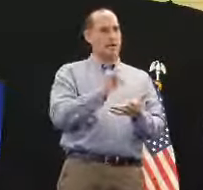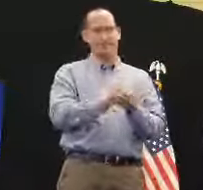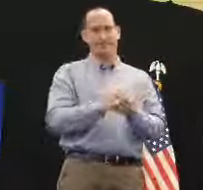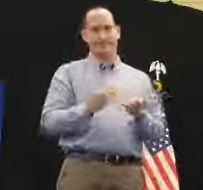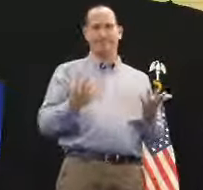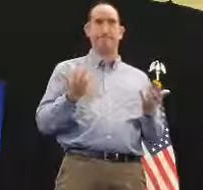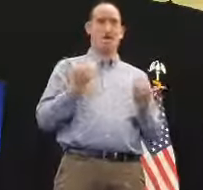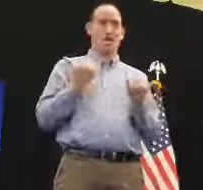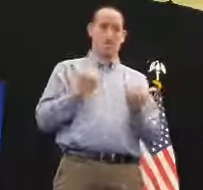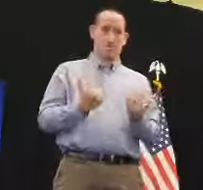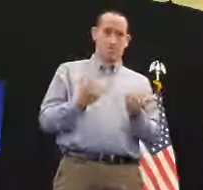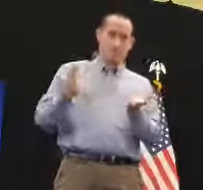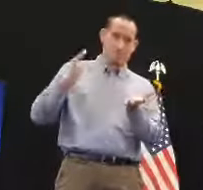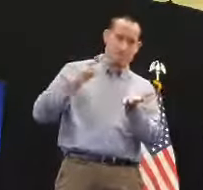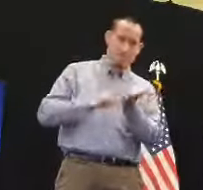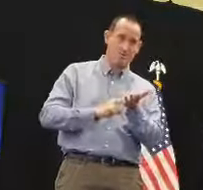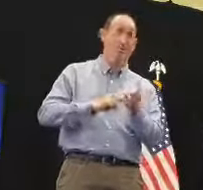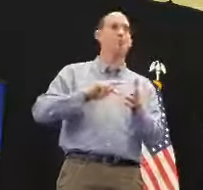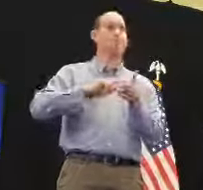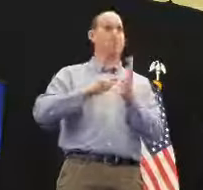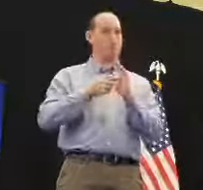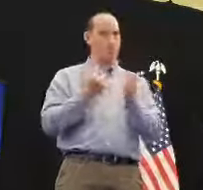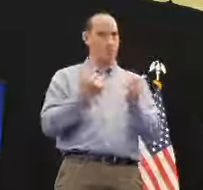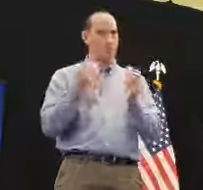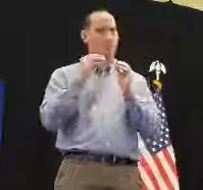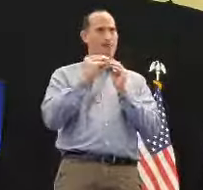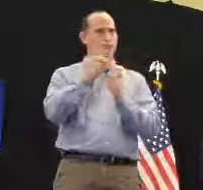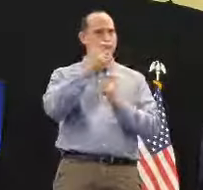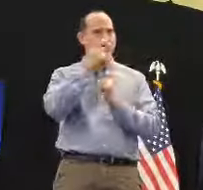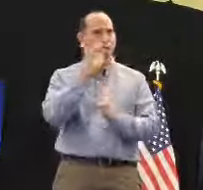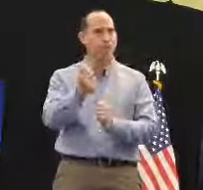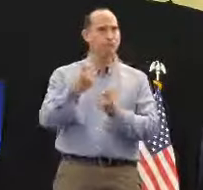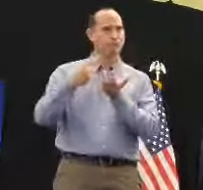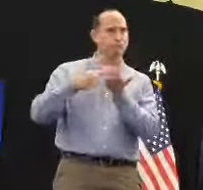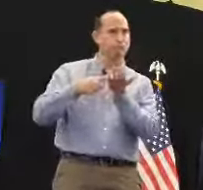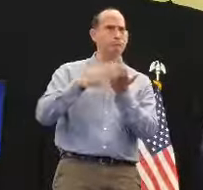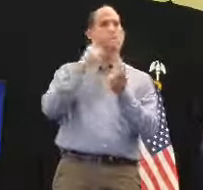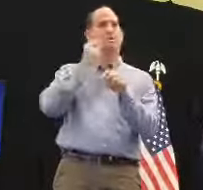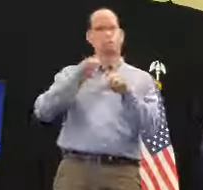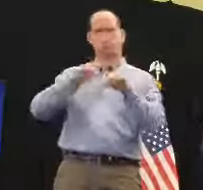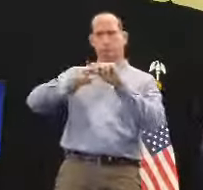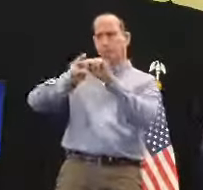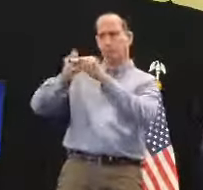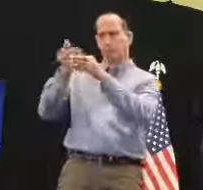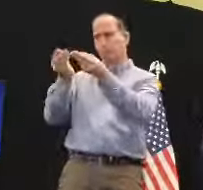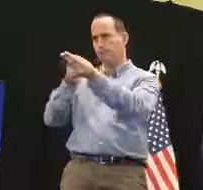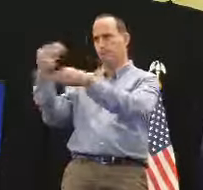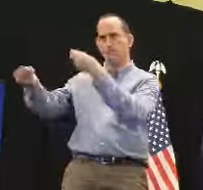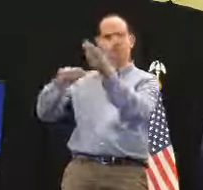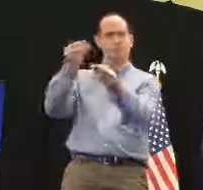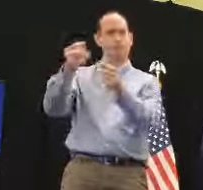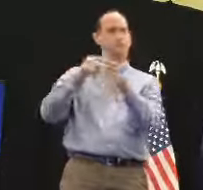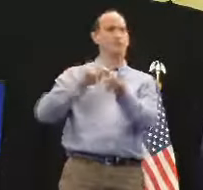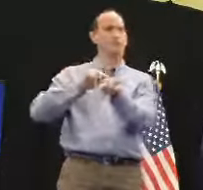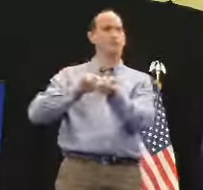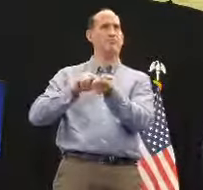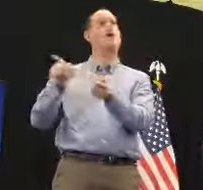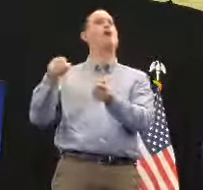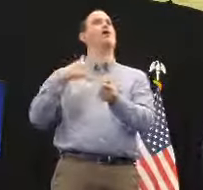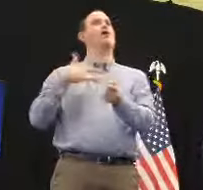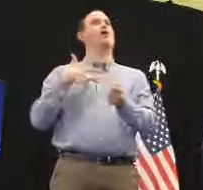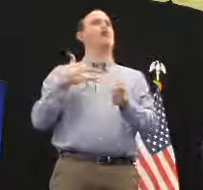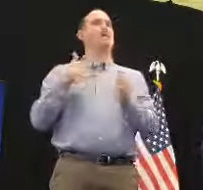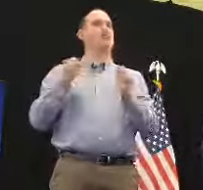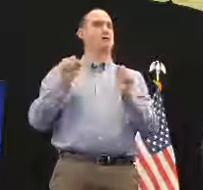Y los diferentes incentivos que están recibiendo el personal de la salud que se vayan de Puerto Rico, ¿verdad? Pues vamos a tener que